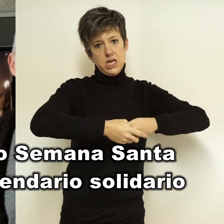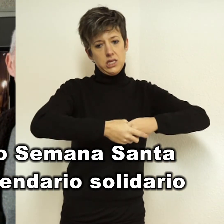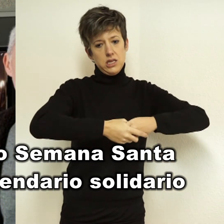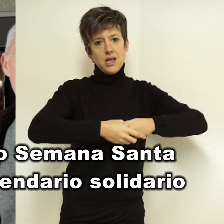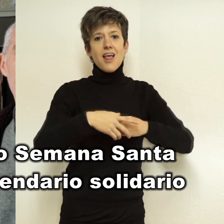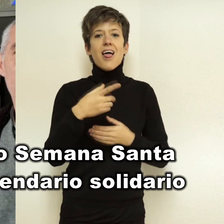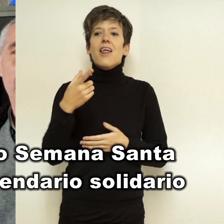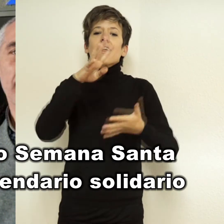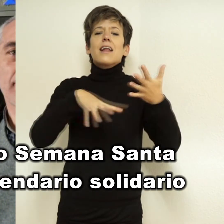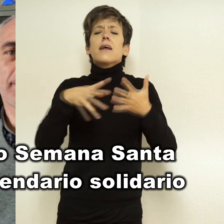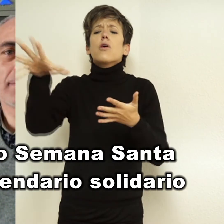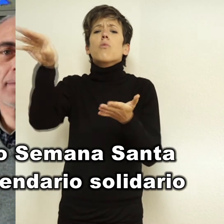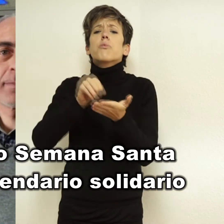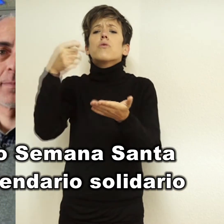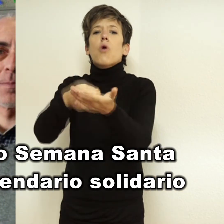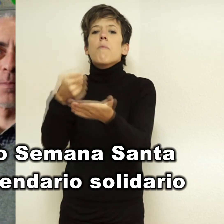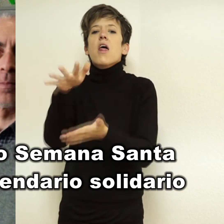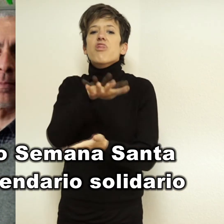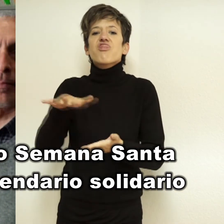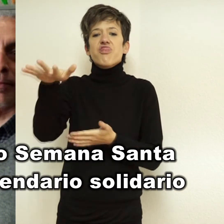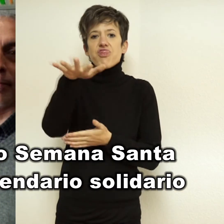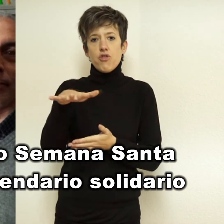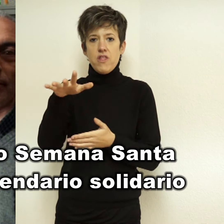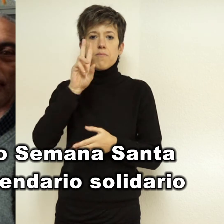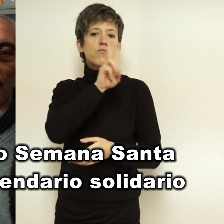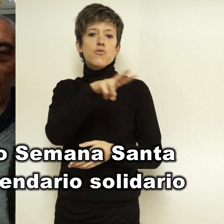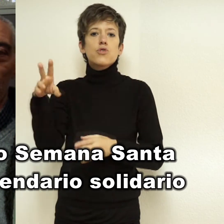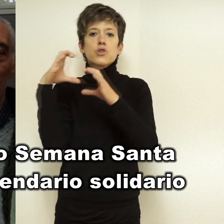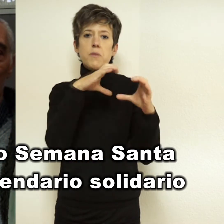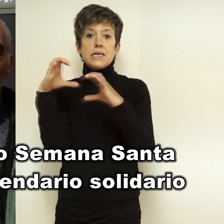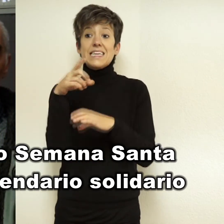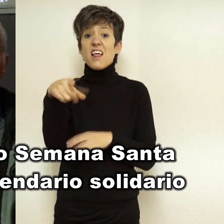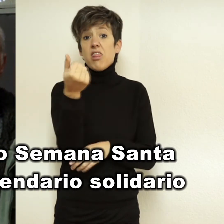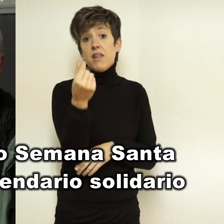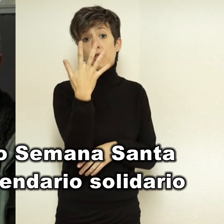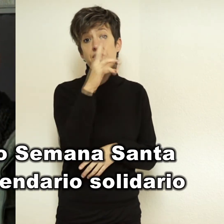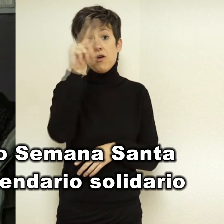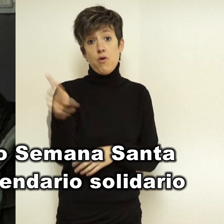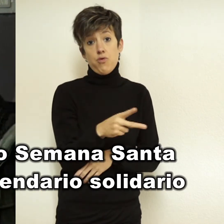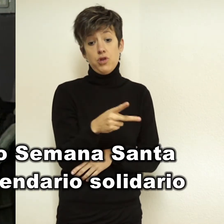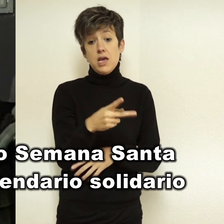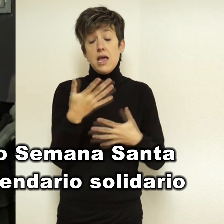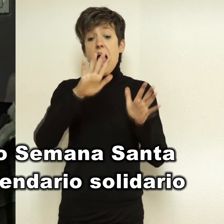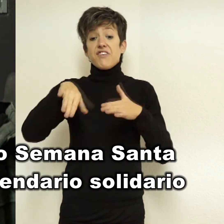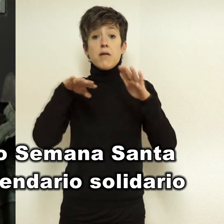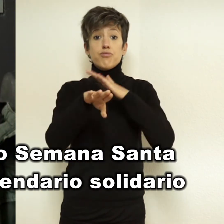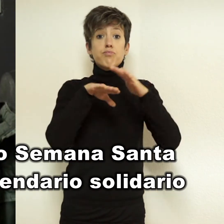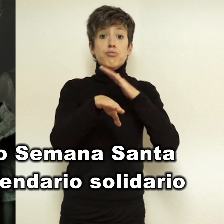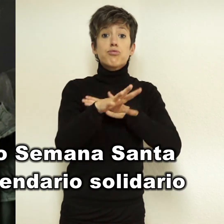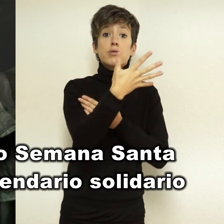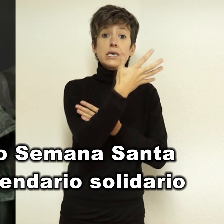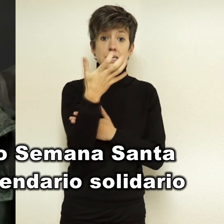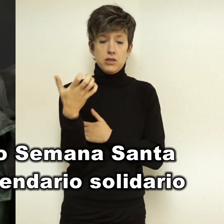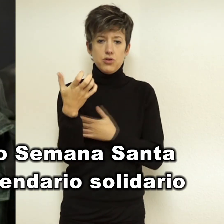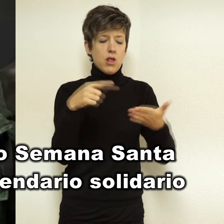Museo de Semana Santa al precio de 5 euros. La edición asciende a 500. El calendario está ilustrado